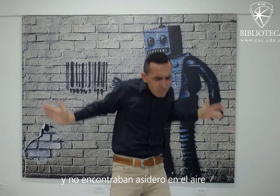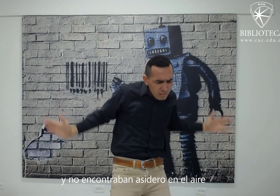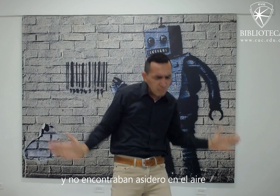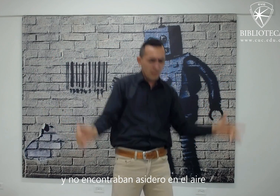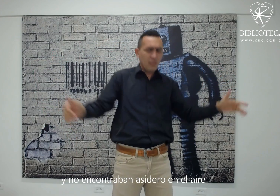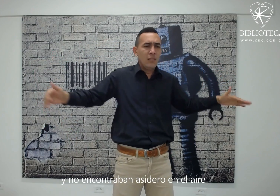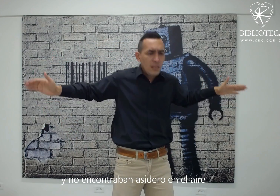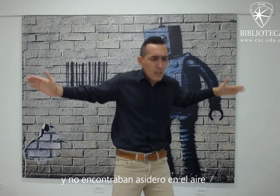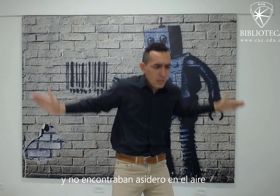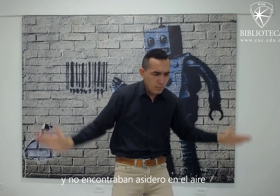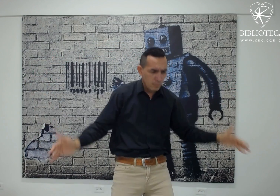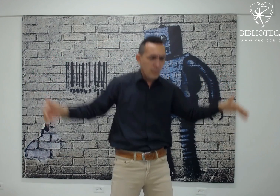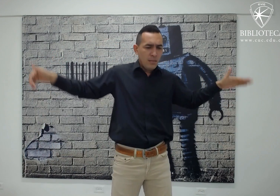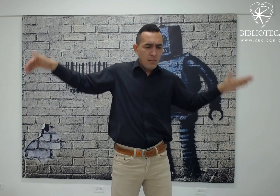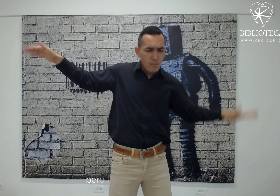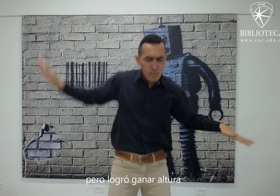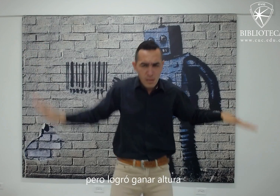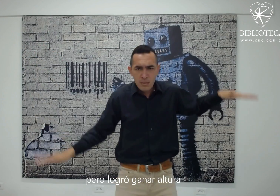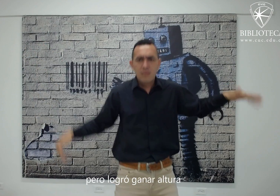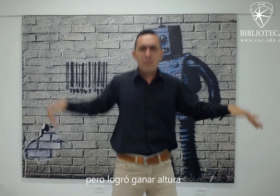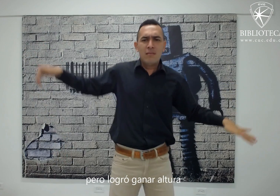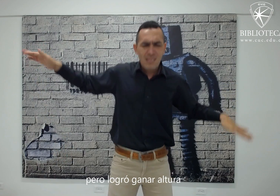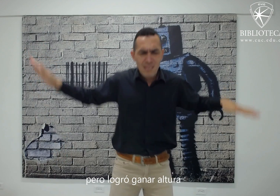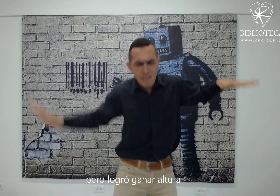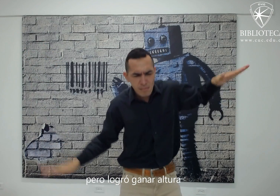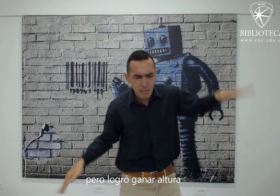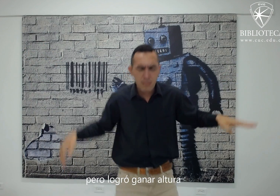asidero en el aire pero logró ganar altura